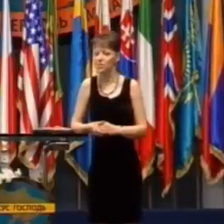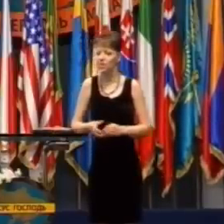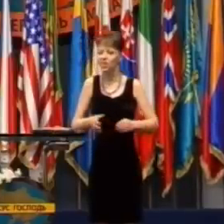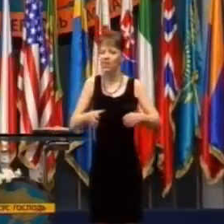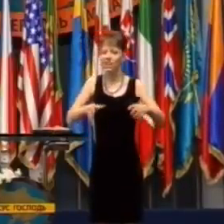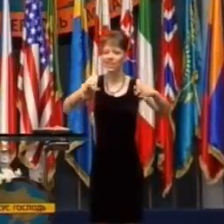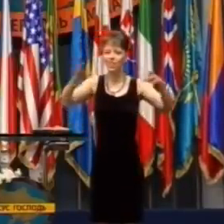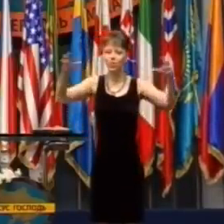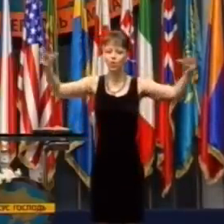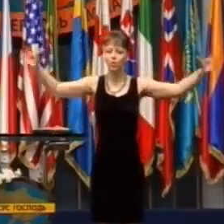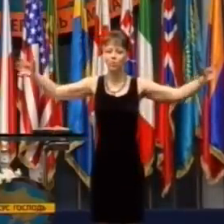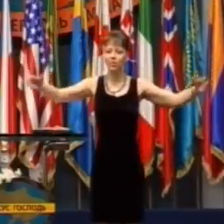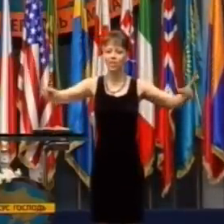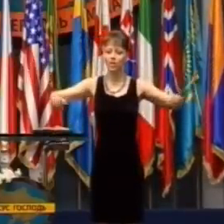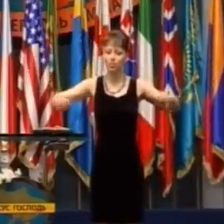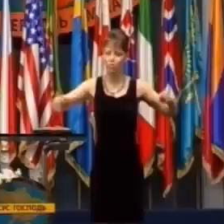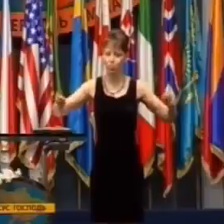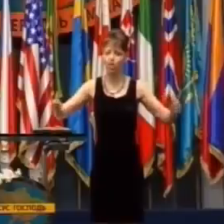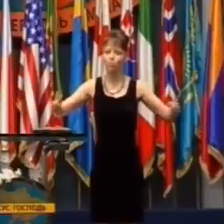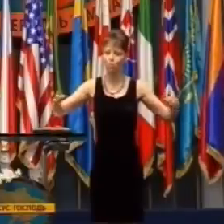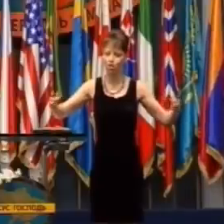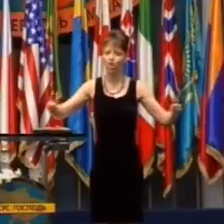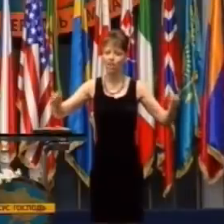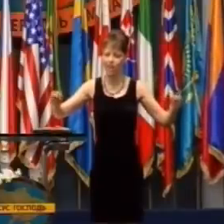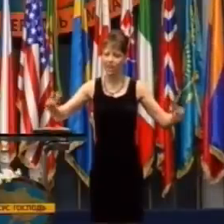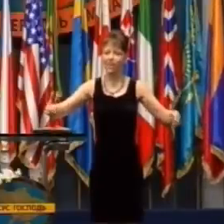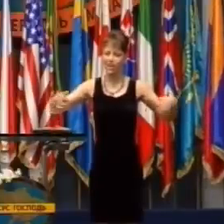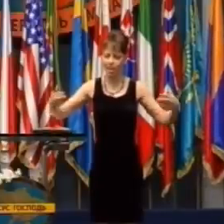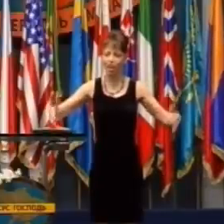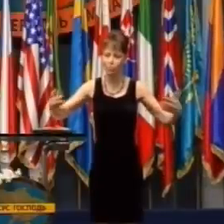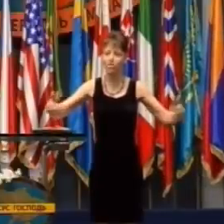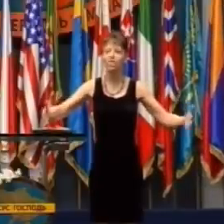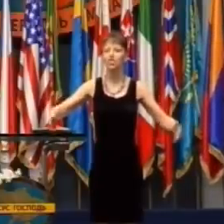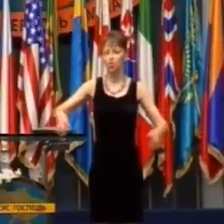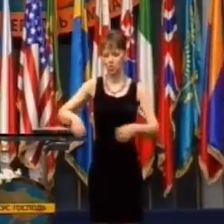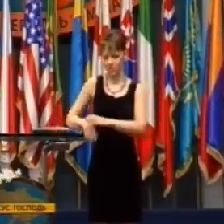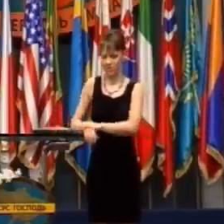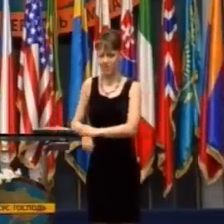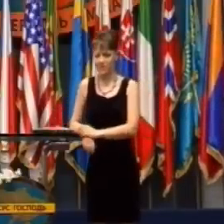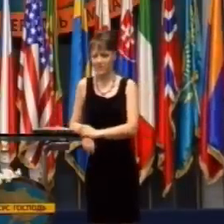ale tvoj problém je, že sa musíš naučiť, ako ju nechať aj fungovať.